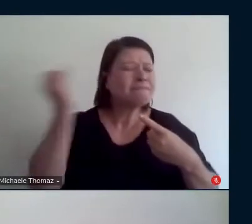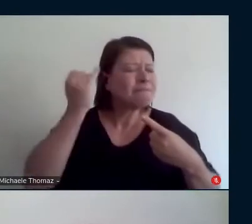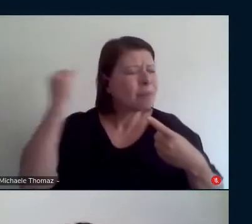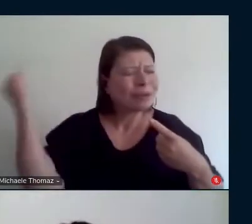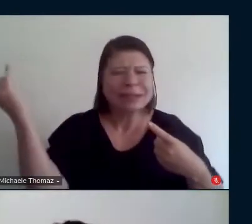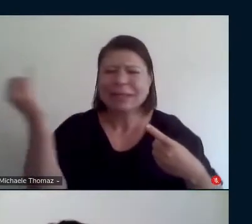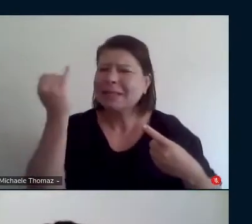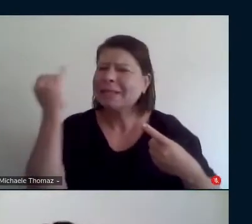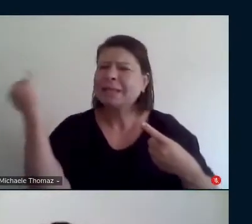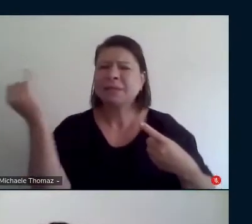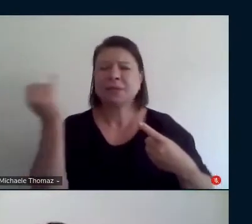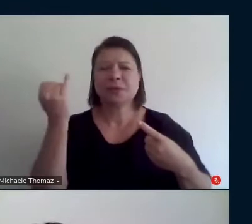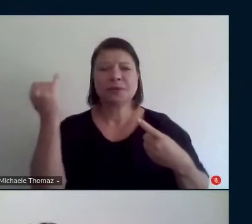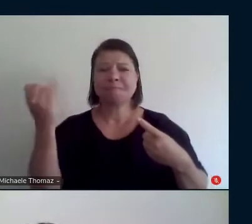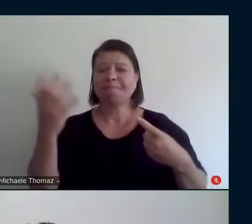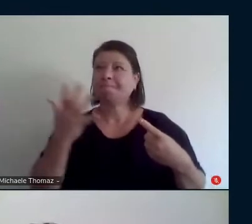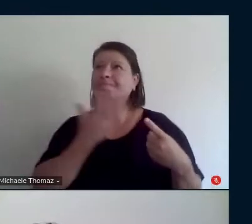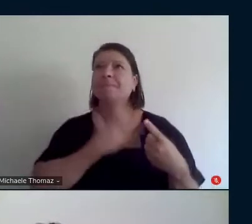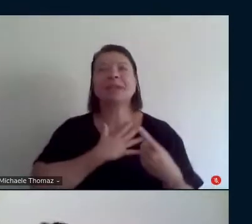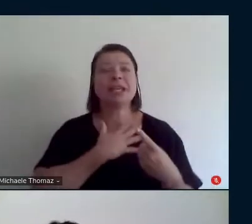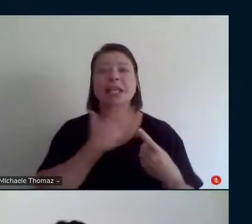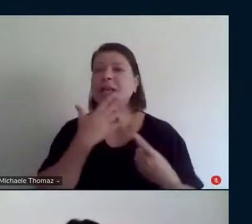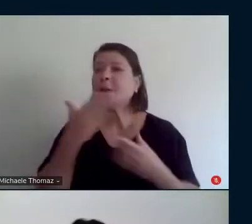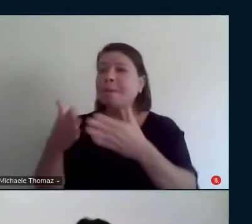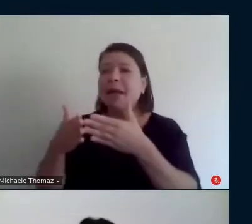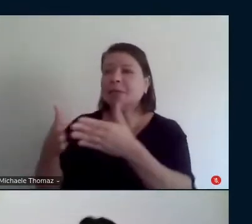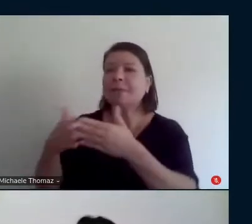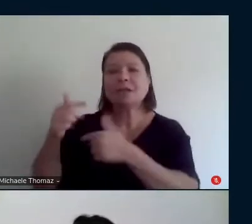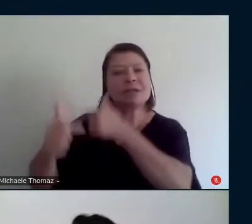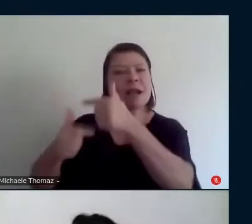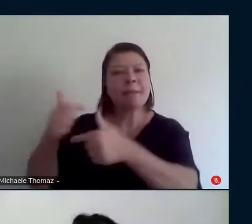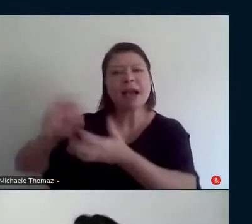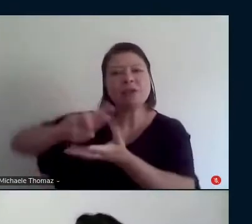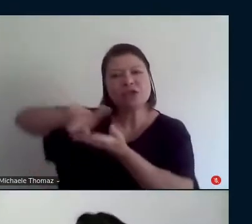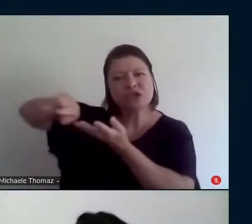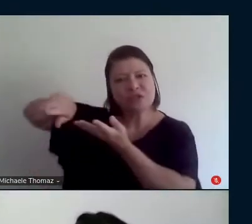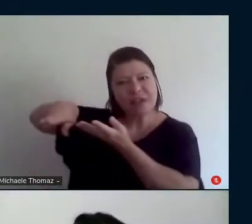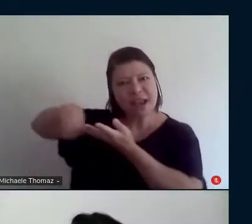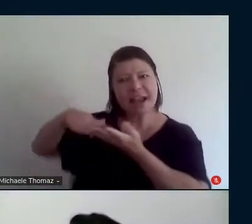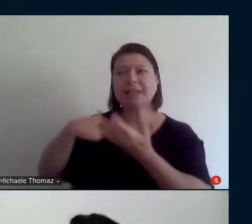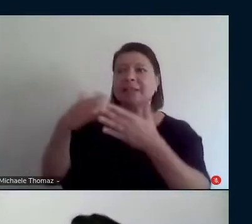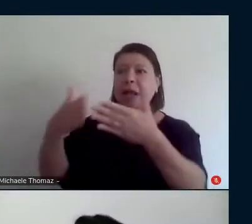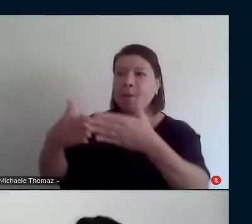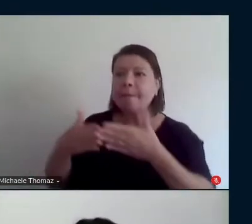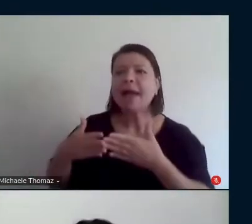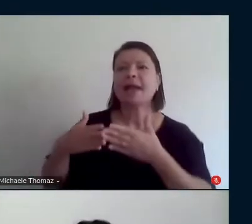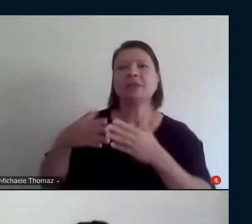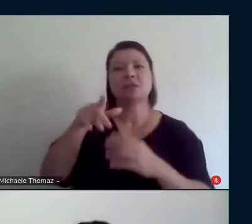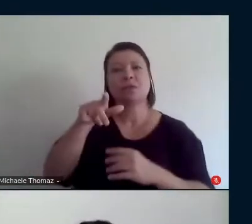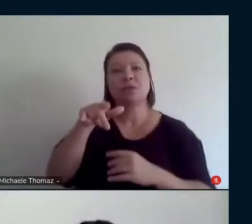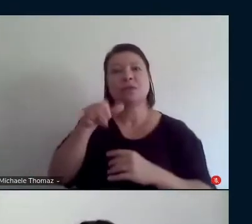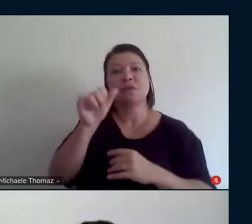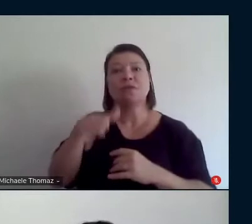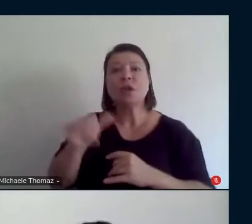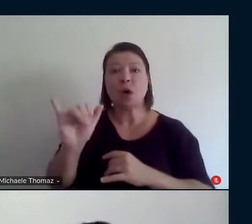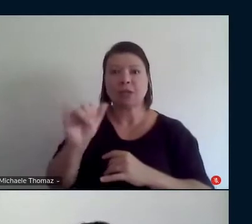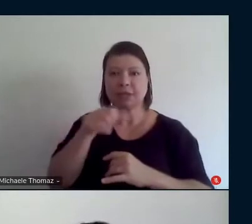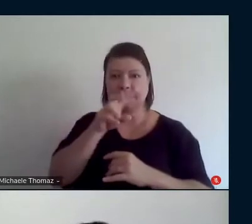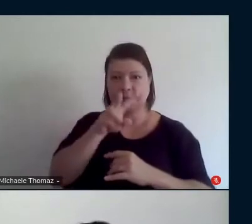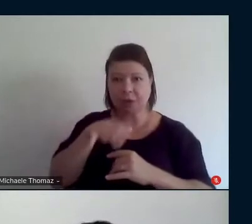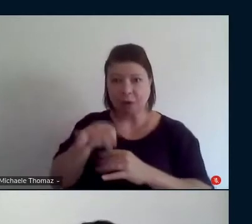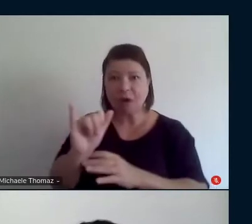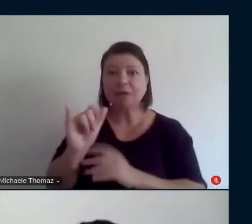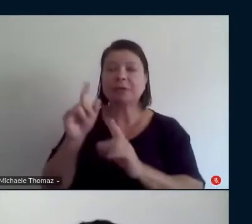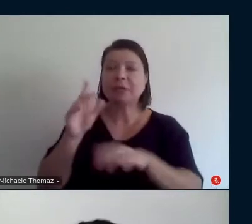solicitado em todos os trabalhos, eu acho que tem que fazer uma revisão em relação a isso, o Vygotsky, claro, é um autor de época, que pertence a uma